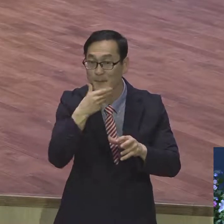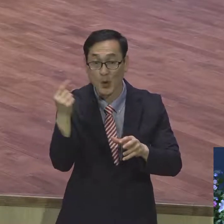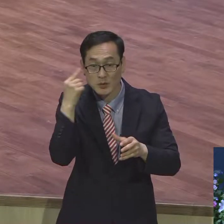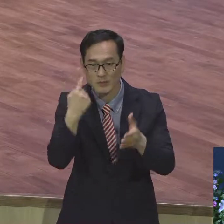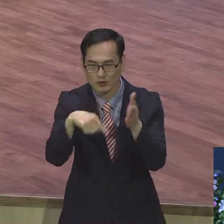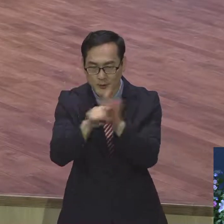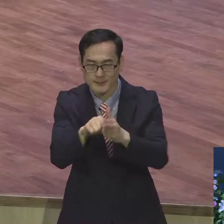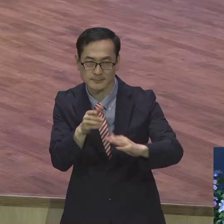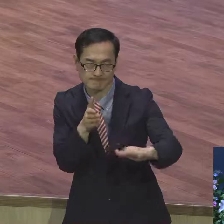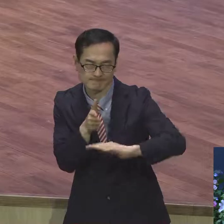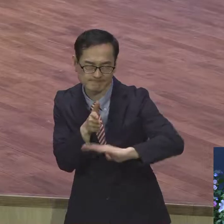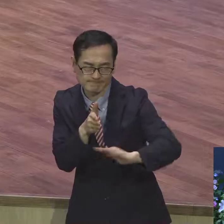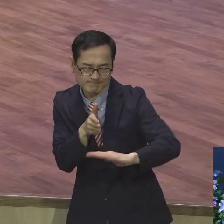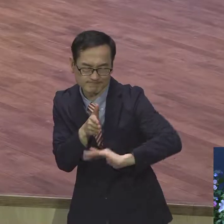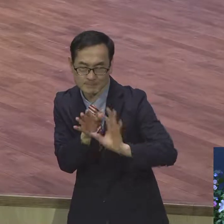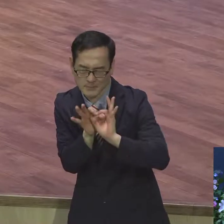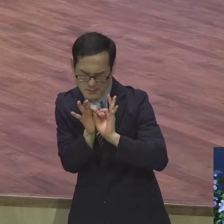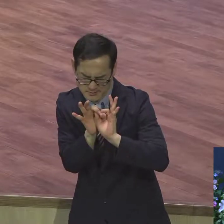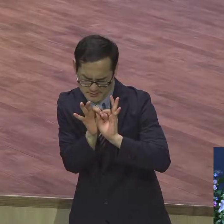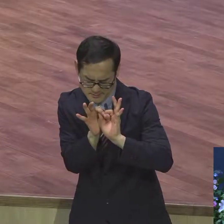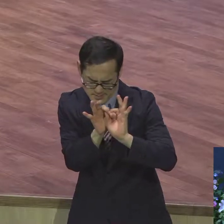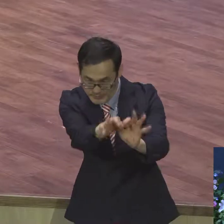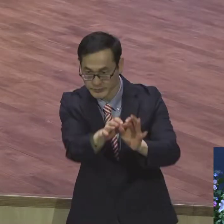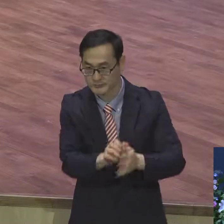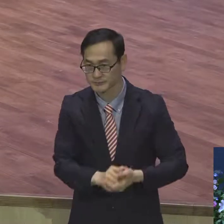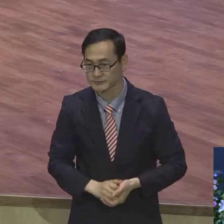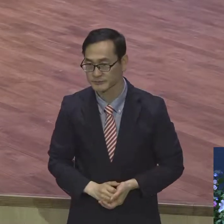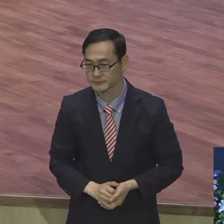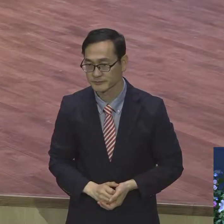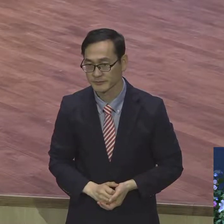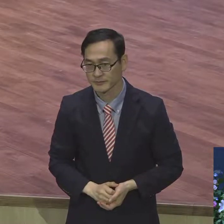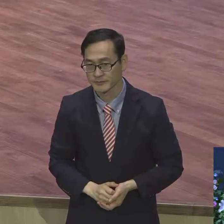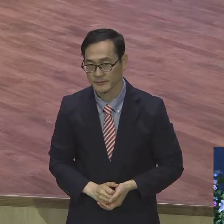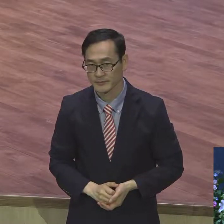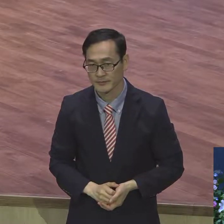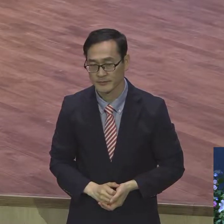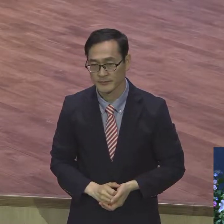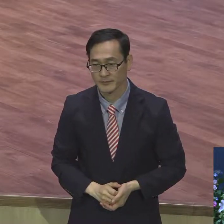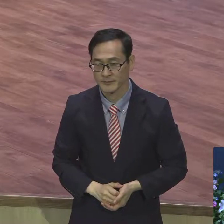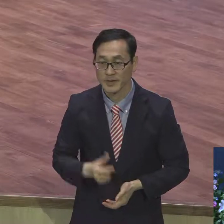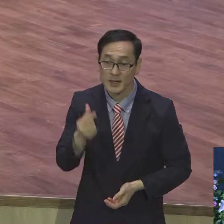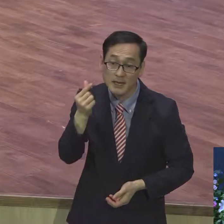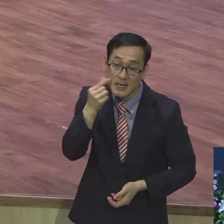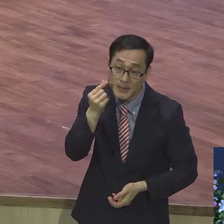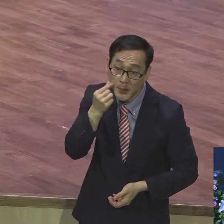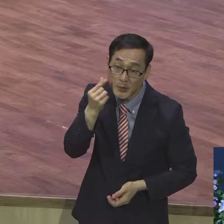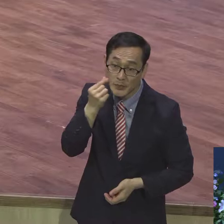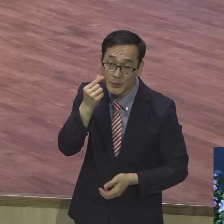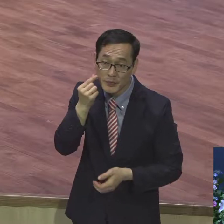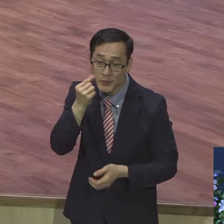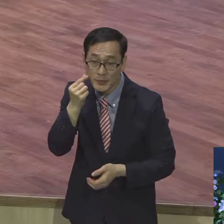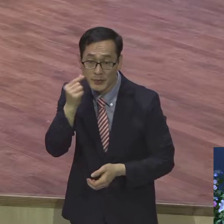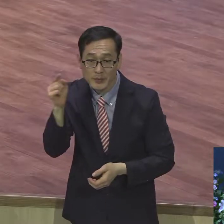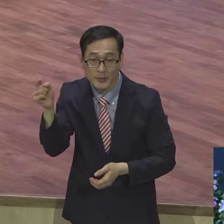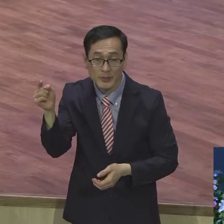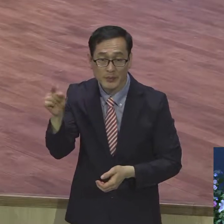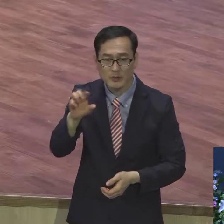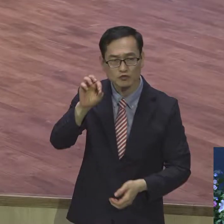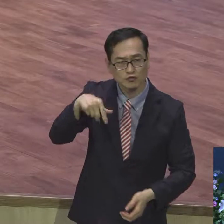믿음 무한 도전 일본의 유명한 영적 지도자지요. 우찌모라 간조라는